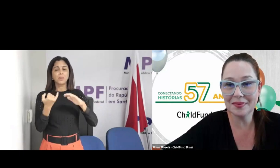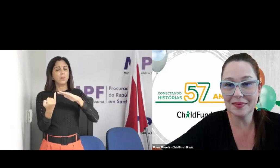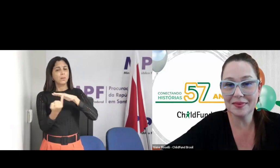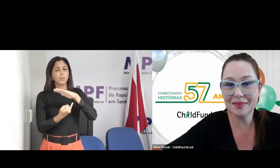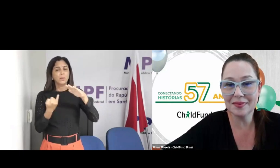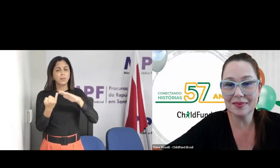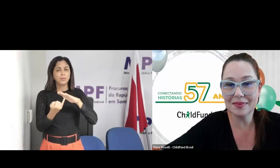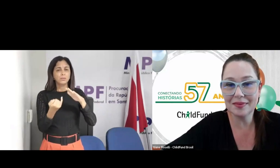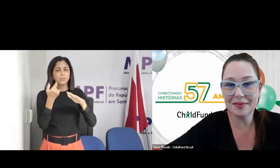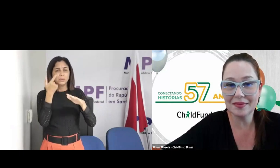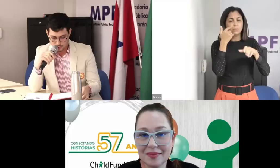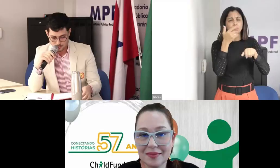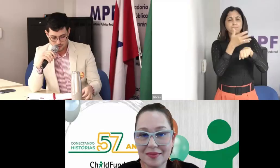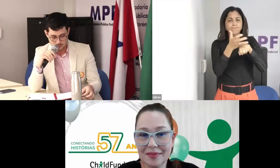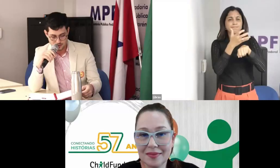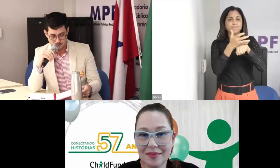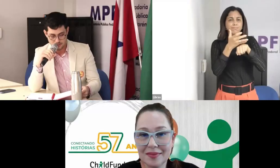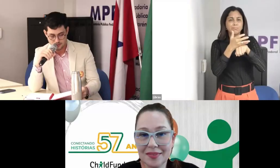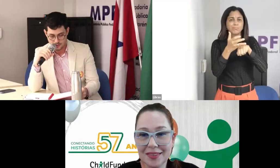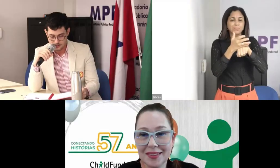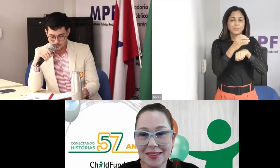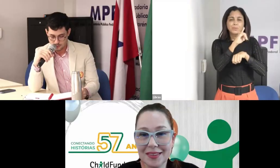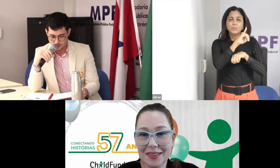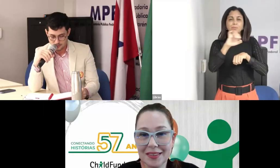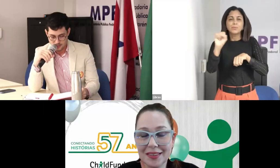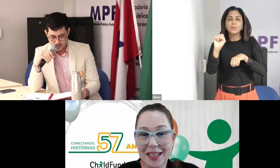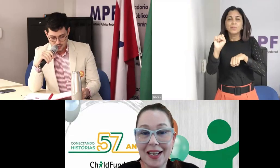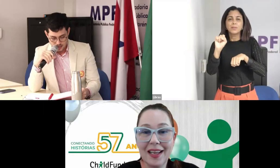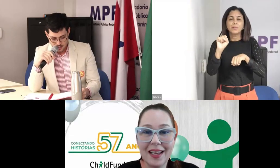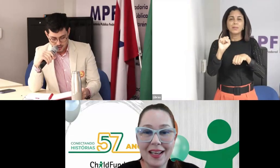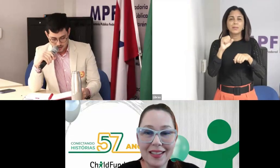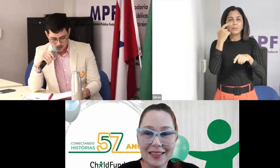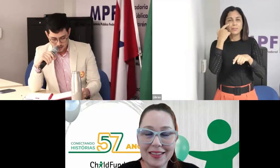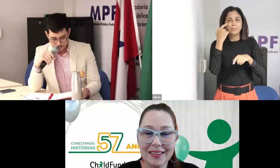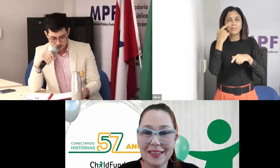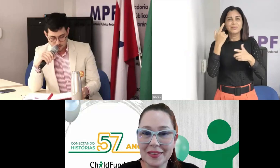palestras e nos eventos que vocês promovem.